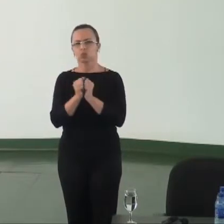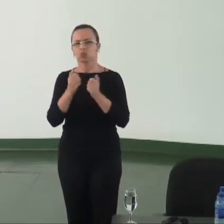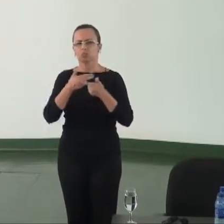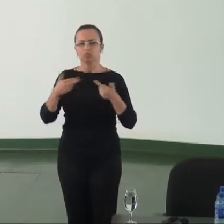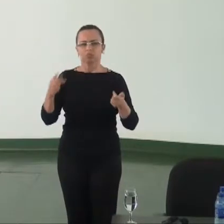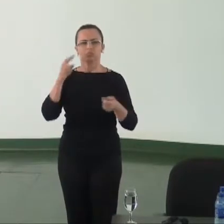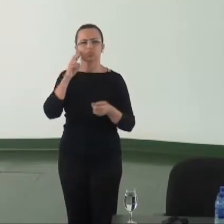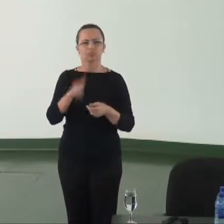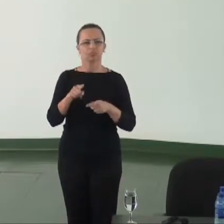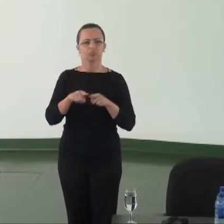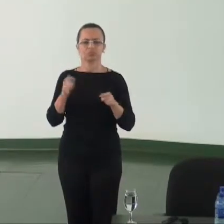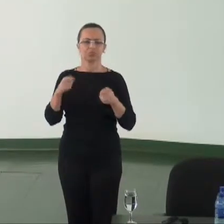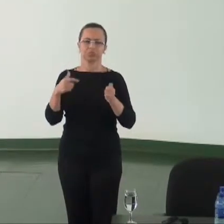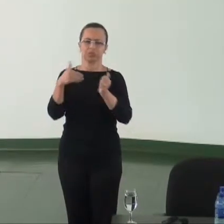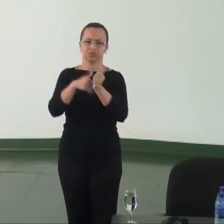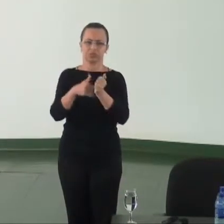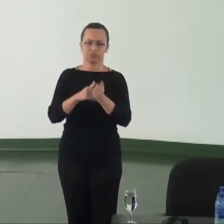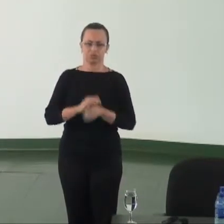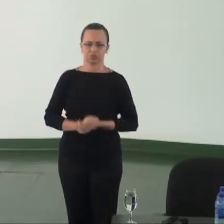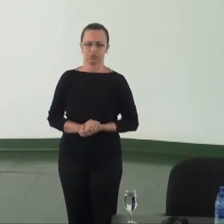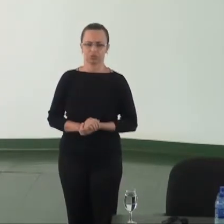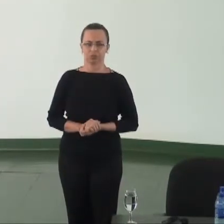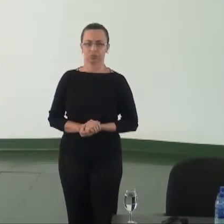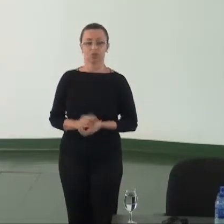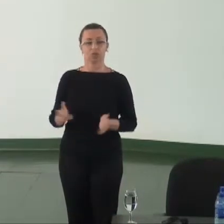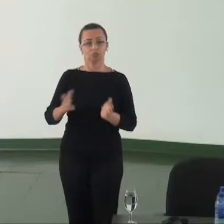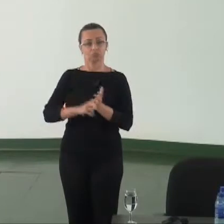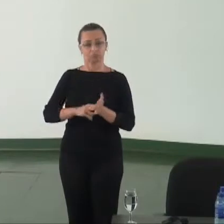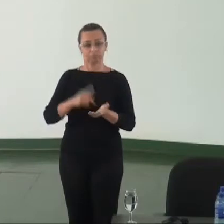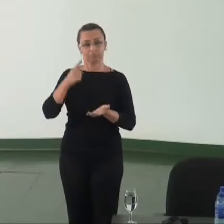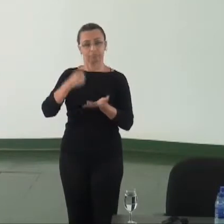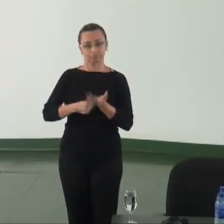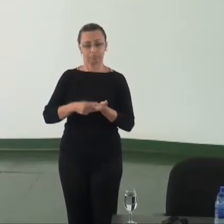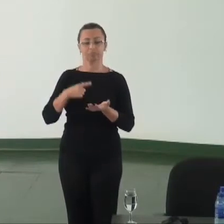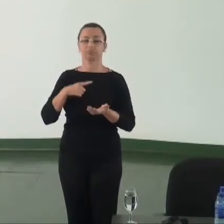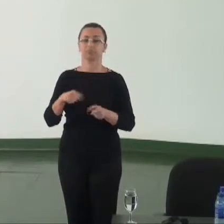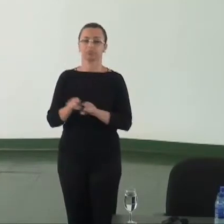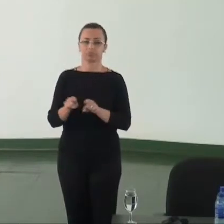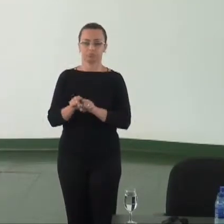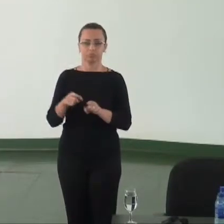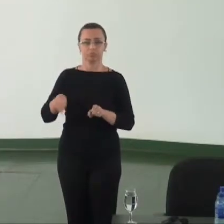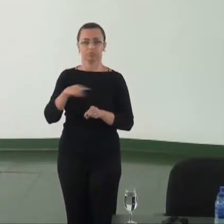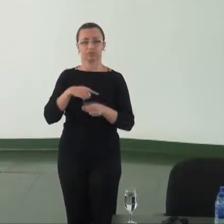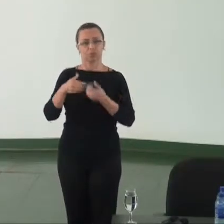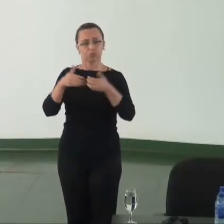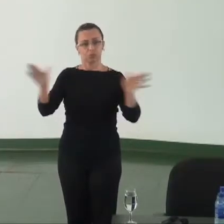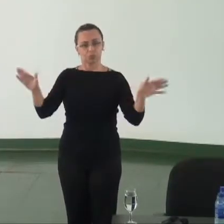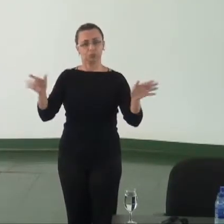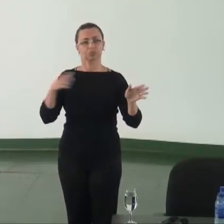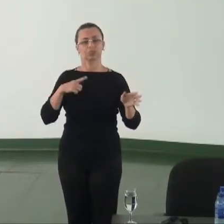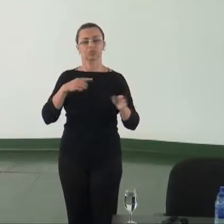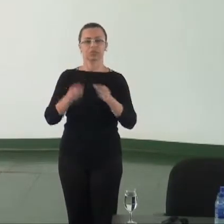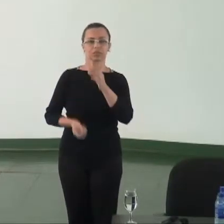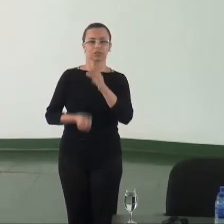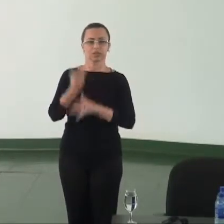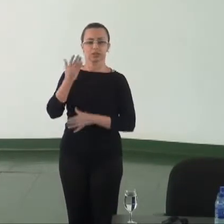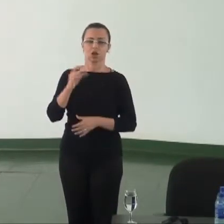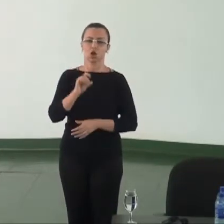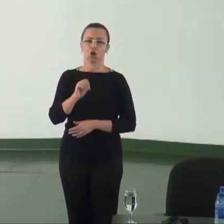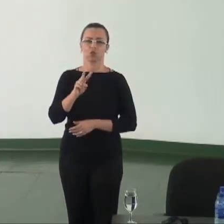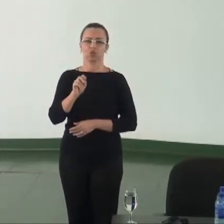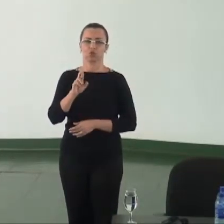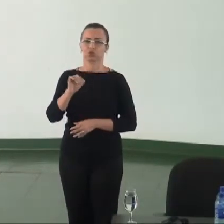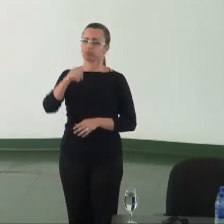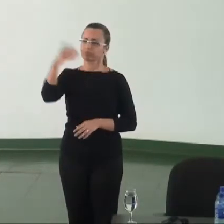sobre os quais não haja sigilo assumir o compromisso com a transparência e a abertura institucional mediante a criação de ouvidorias